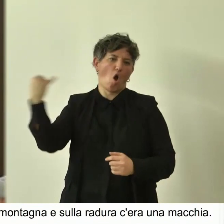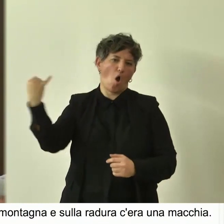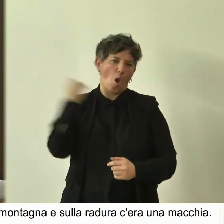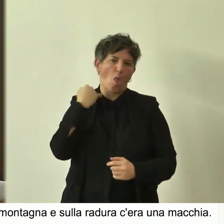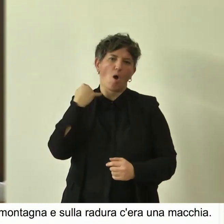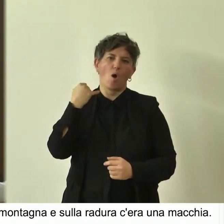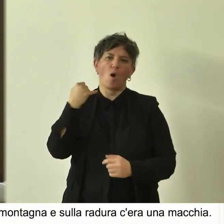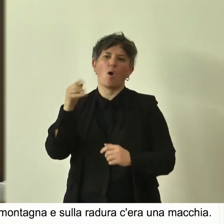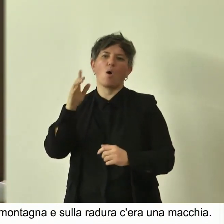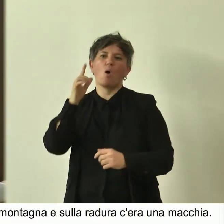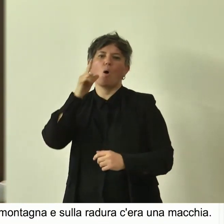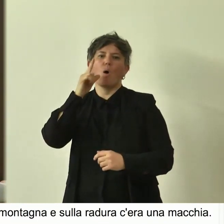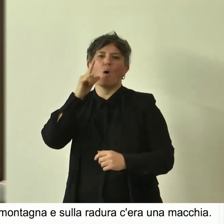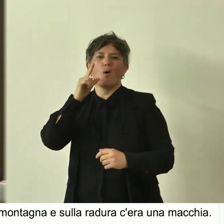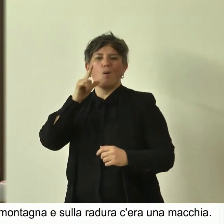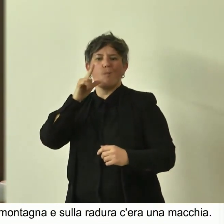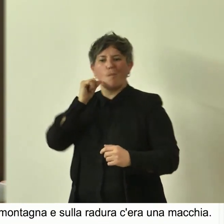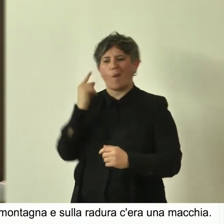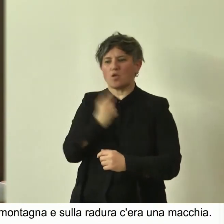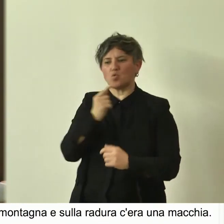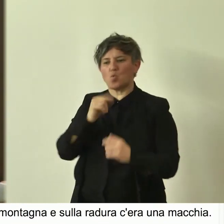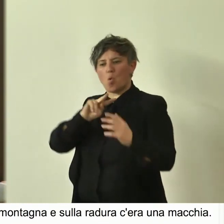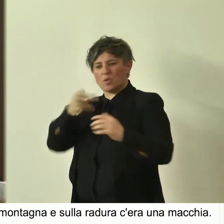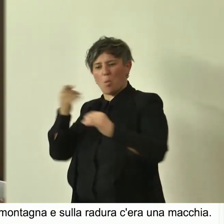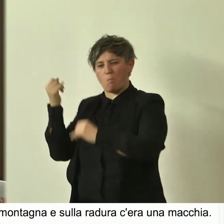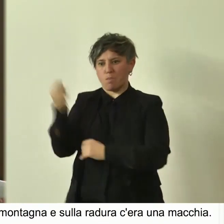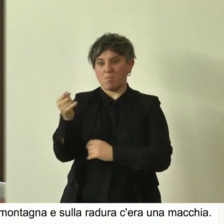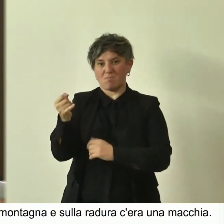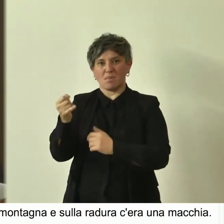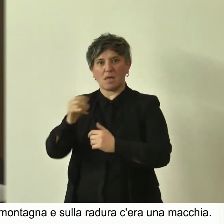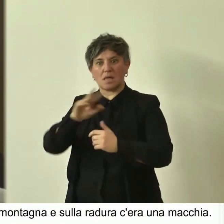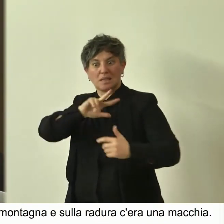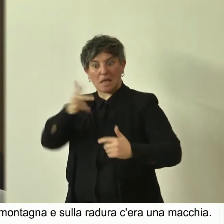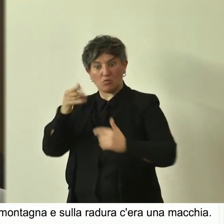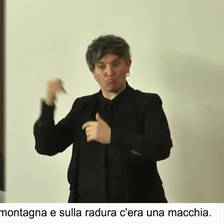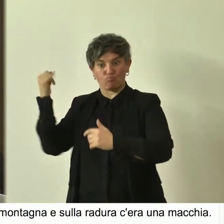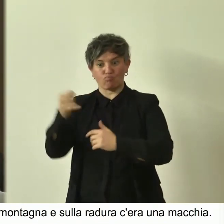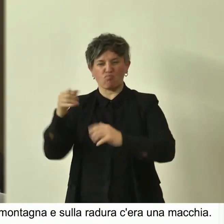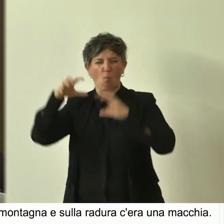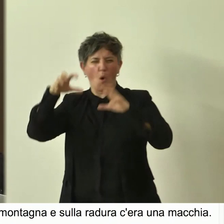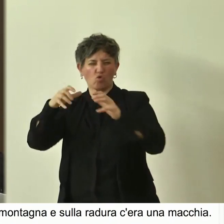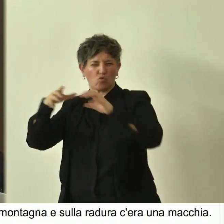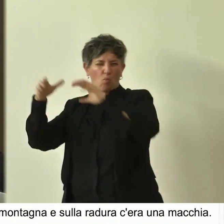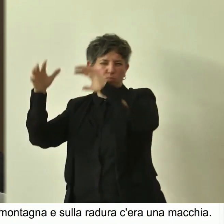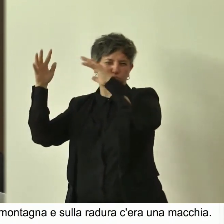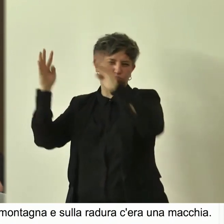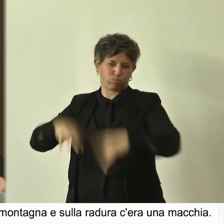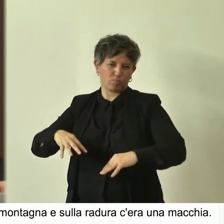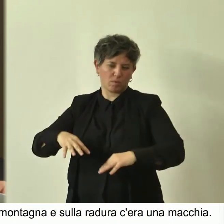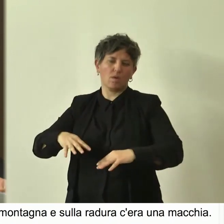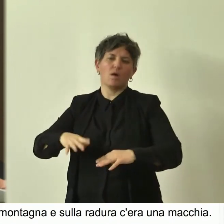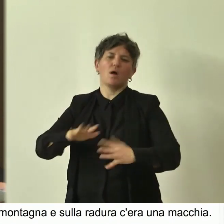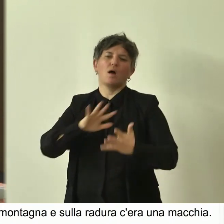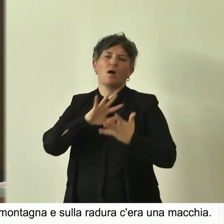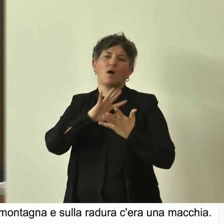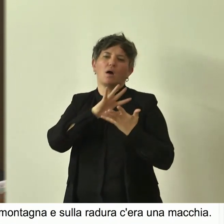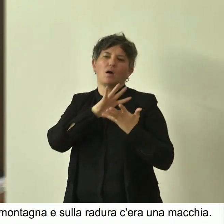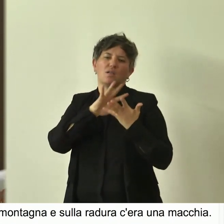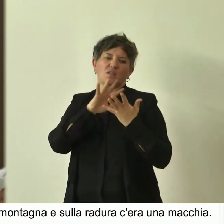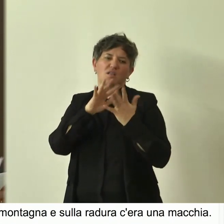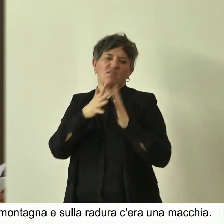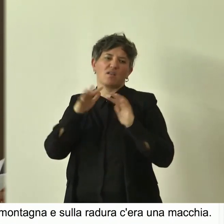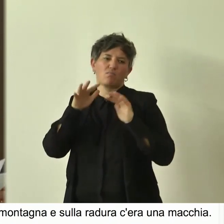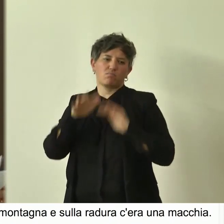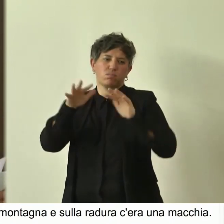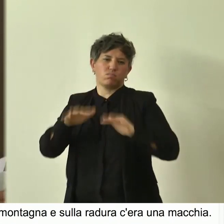compagno, sferò il secondo colpo. Al terzo colpo, Umbaba cadde. Allora vi fu un grande subuglio, poiché